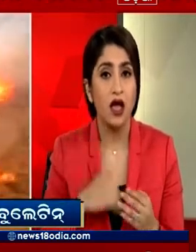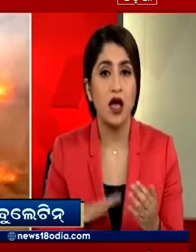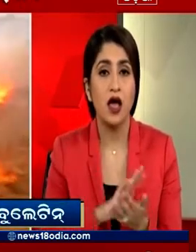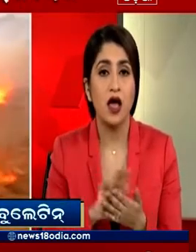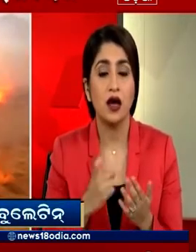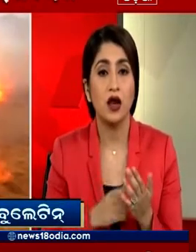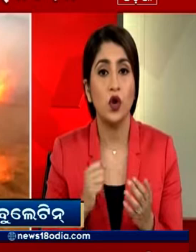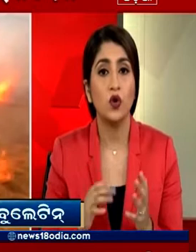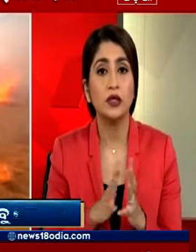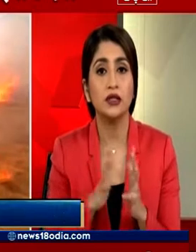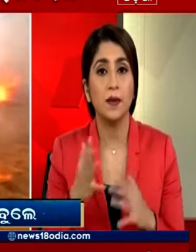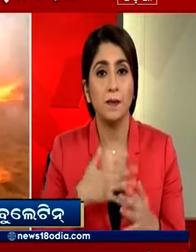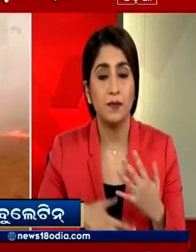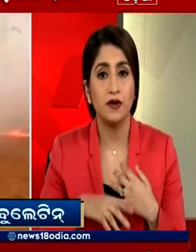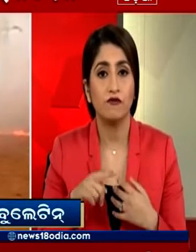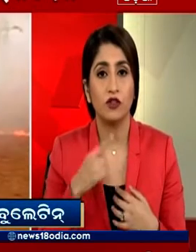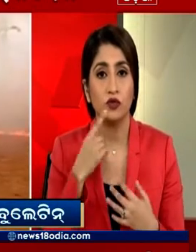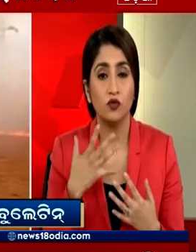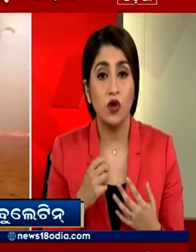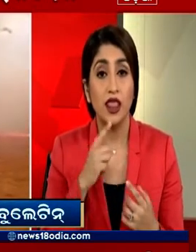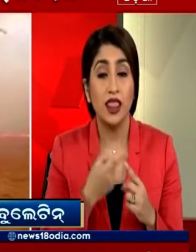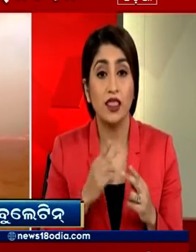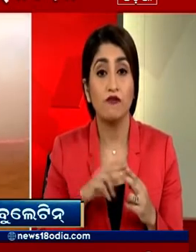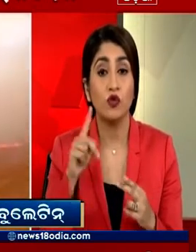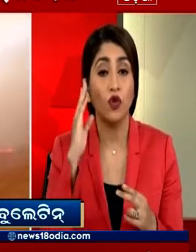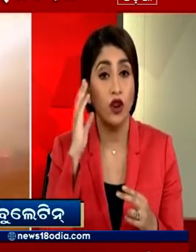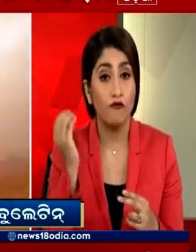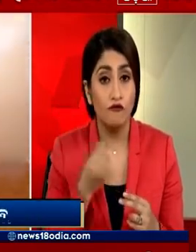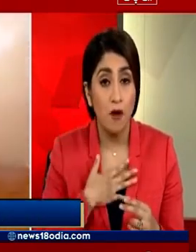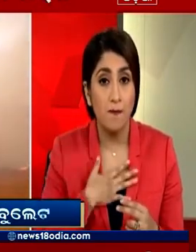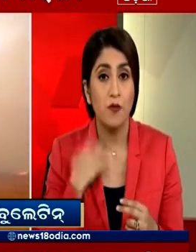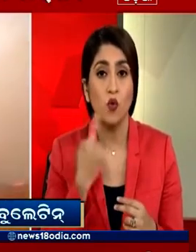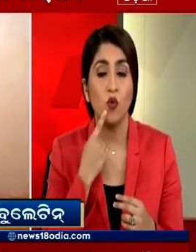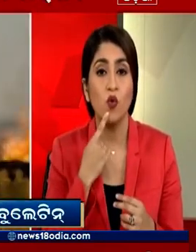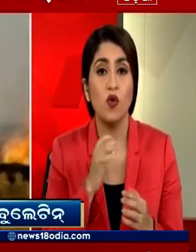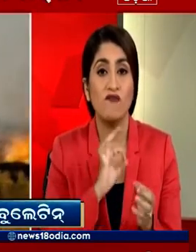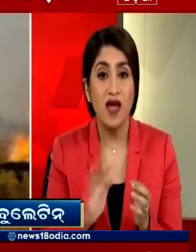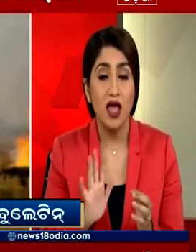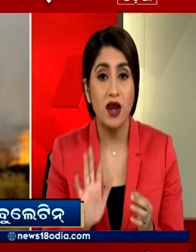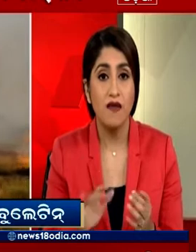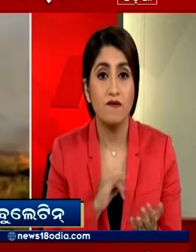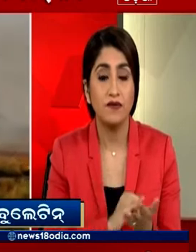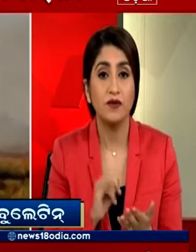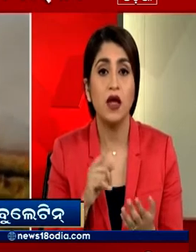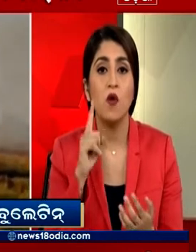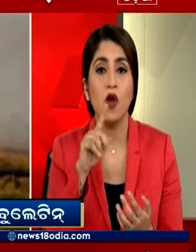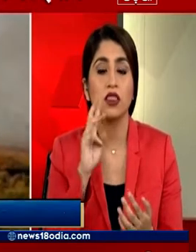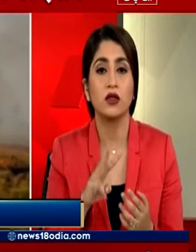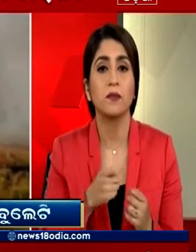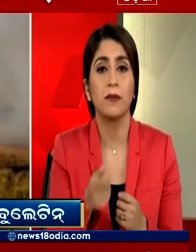पराली जलाए जाने वालों की जानकारी देने पर हर्याना सरकार एक हजार रुपे का नकत इनाम देगी इसके अलाबा